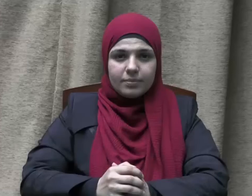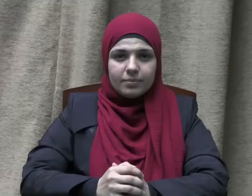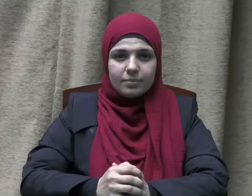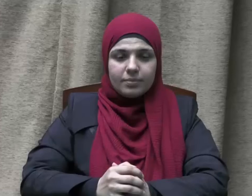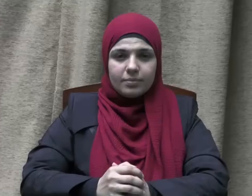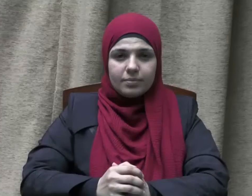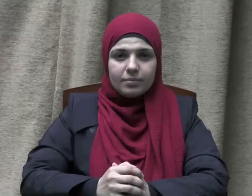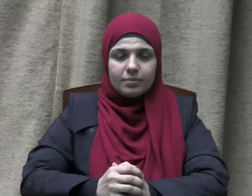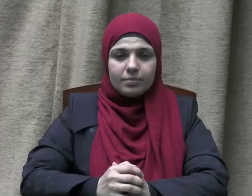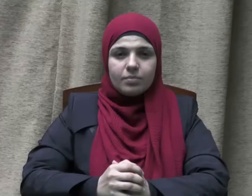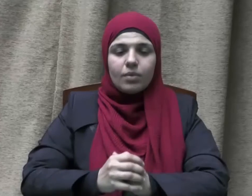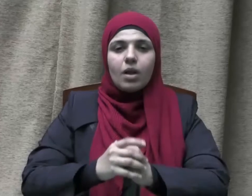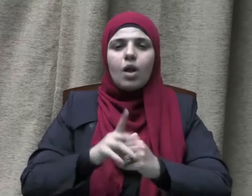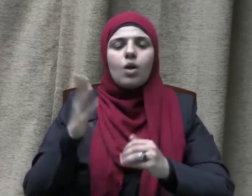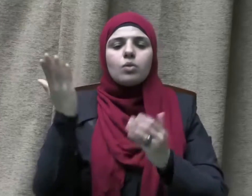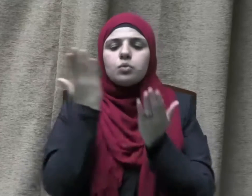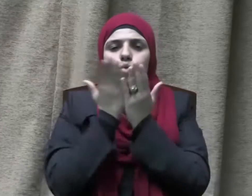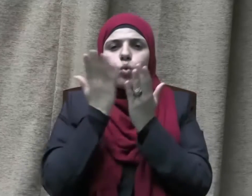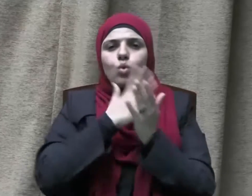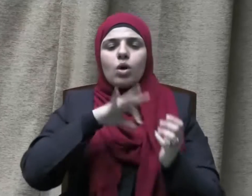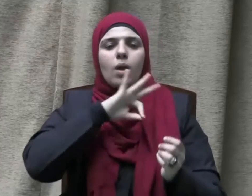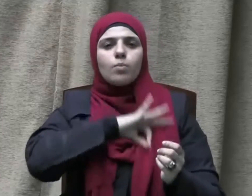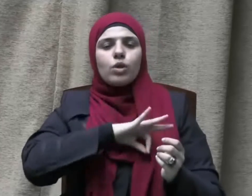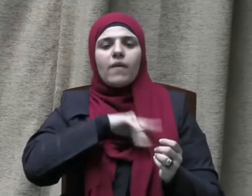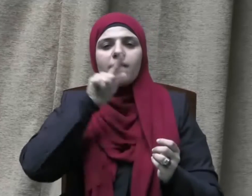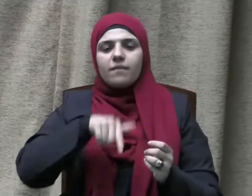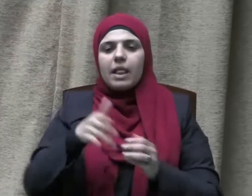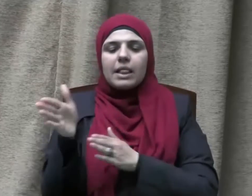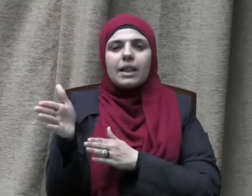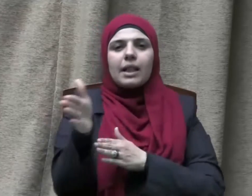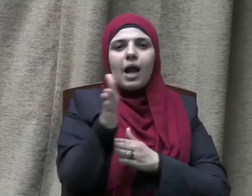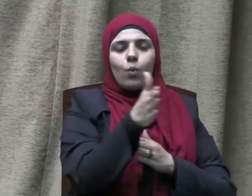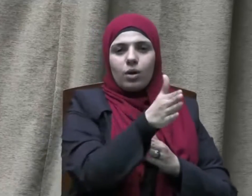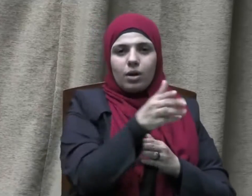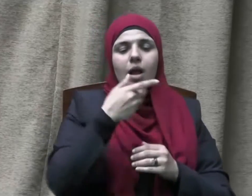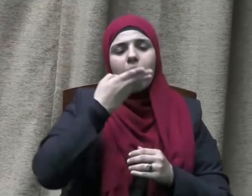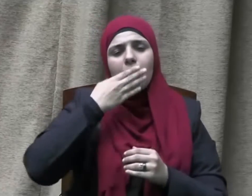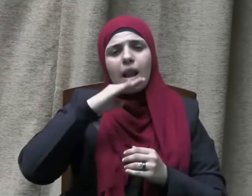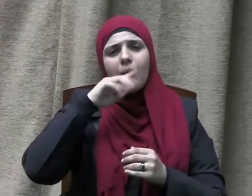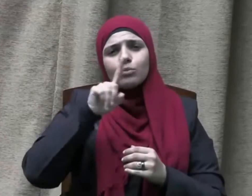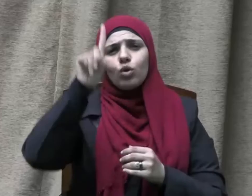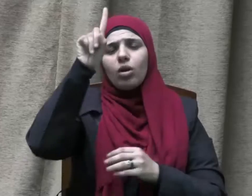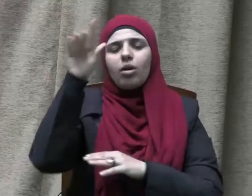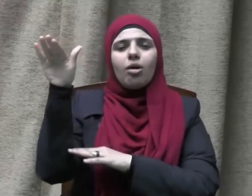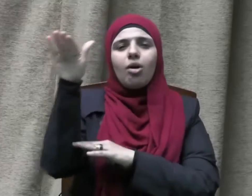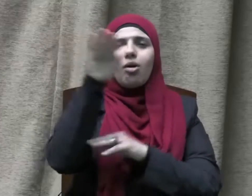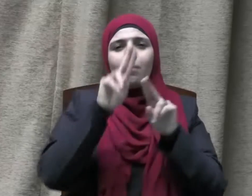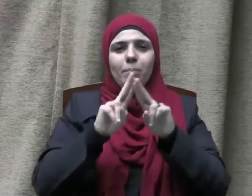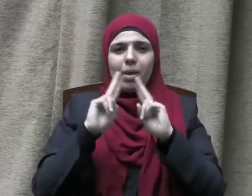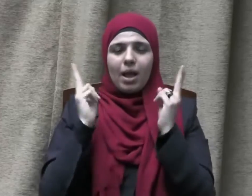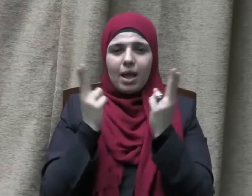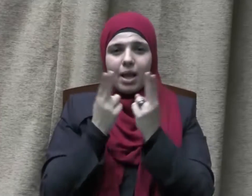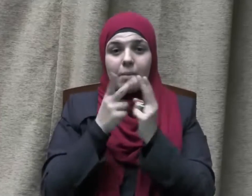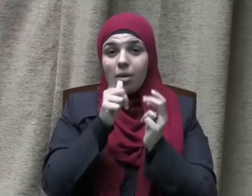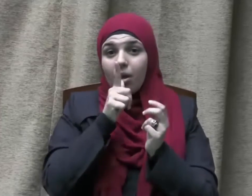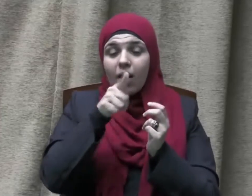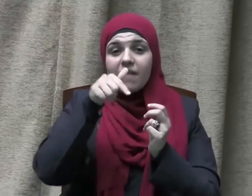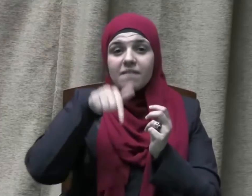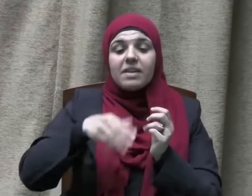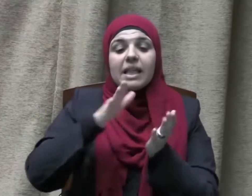دروس وعبر من تحويل القبلة الحمد لله رب العالمين القائل في كتابه